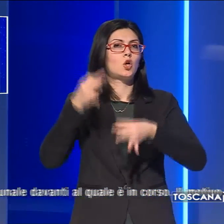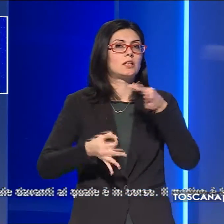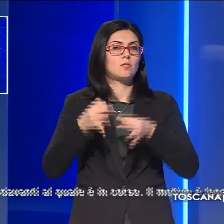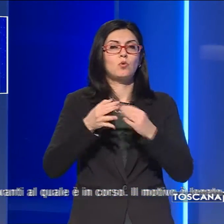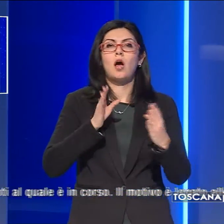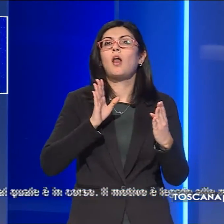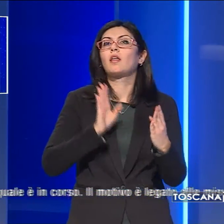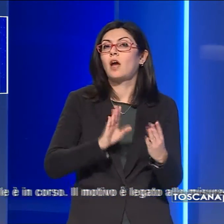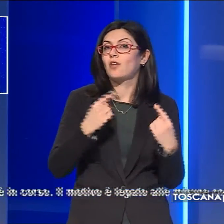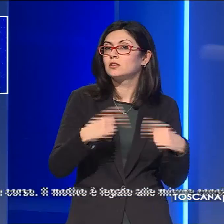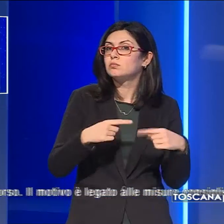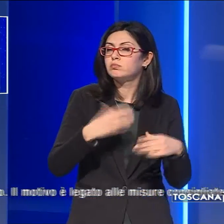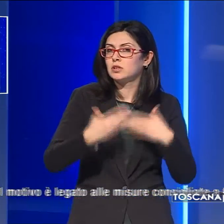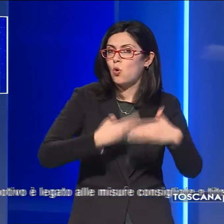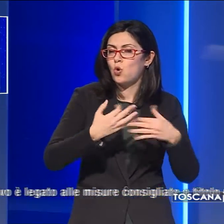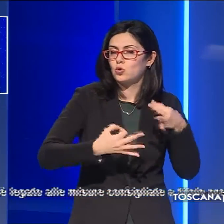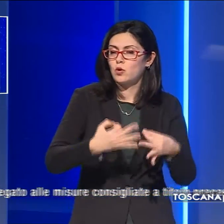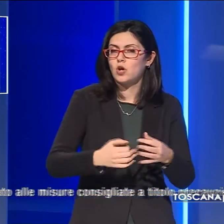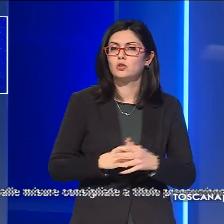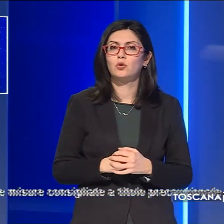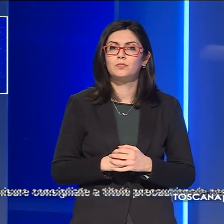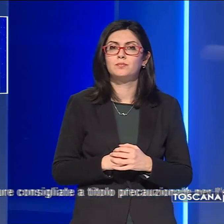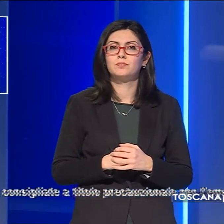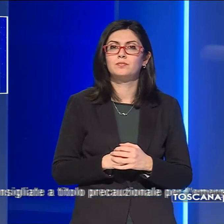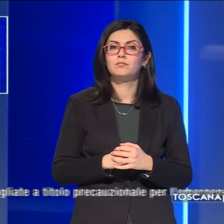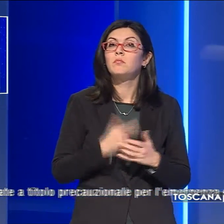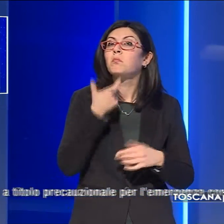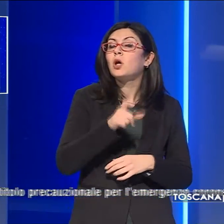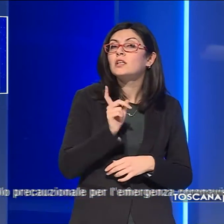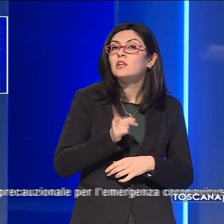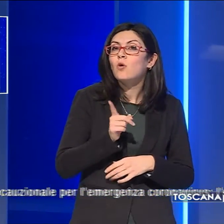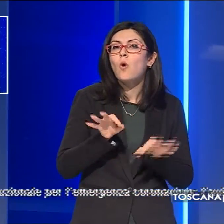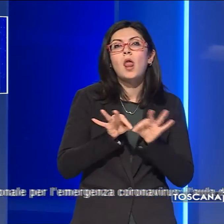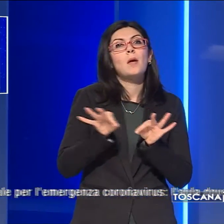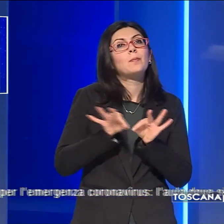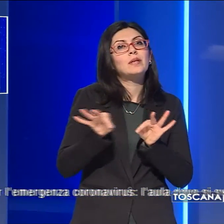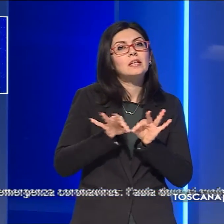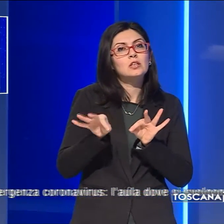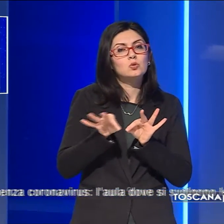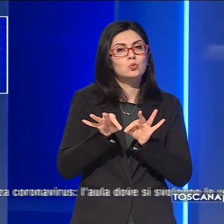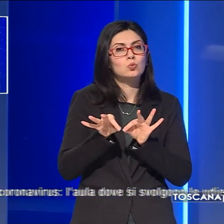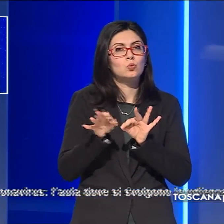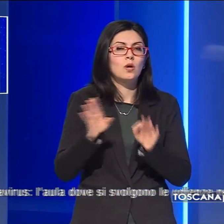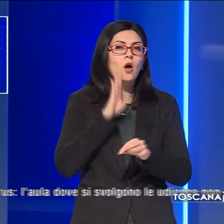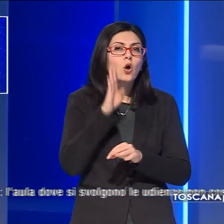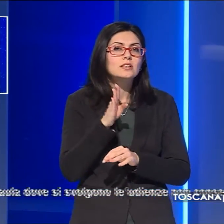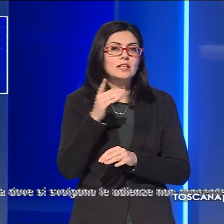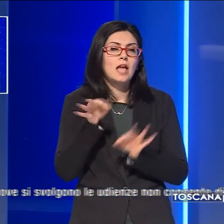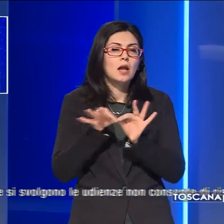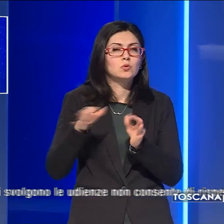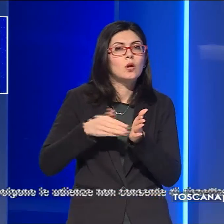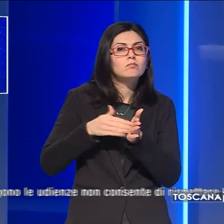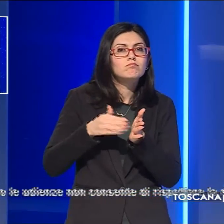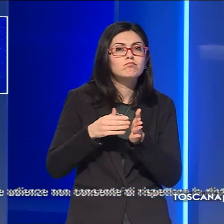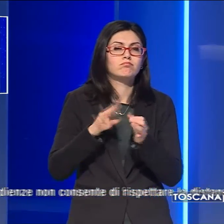davanti al quale è in corso. Il motivo è legato alle misure consigliate a titolo precauzionale per l